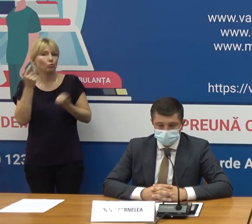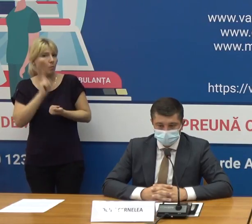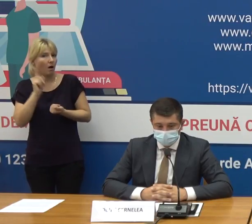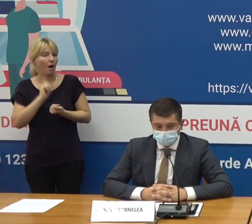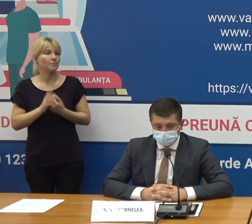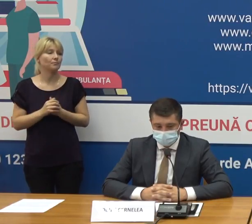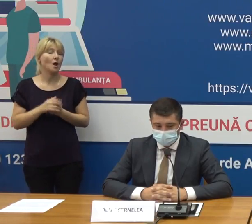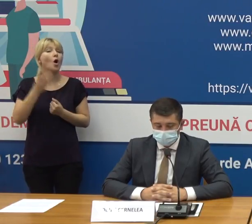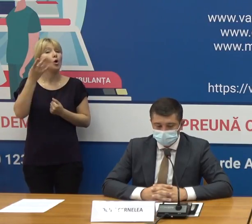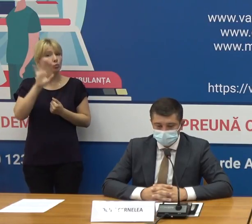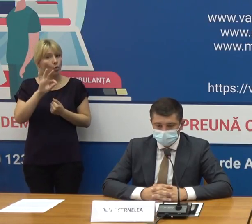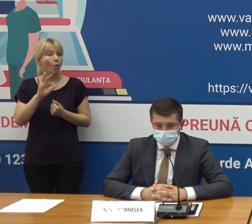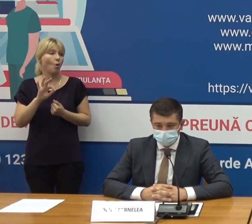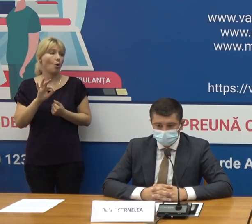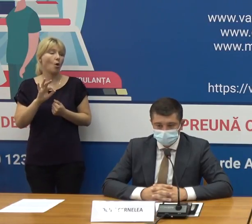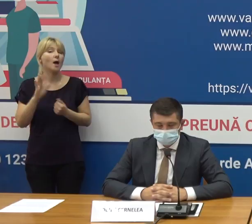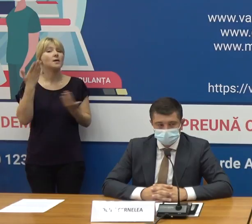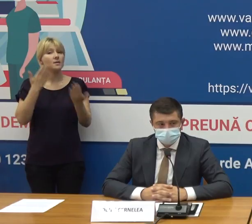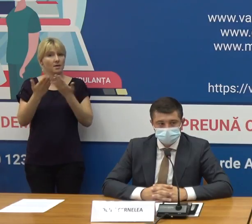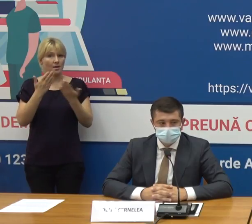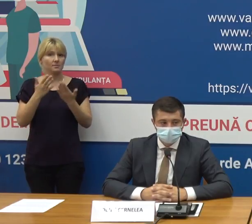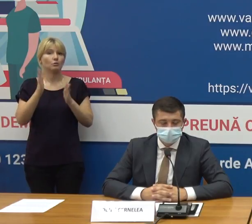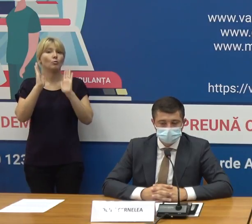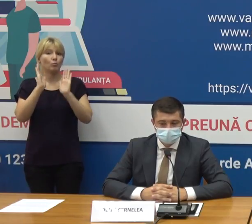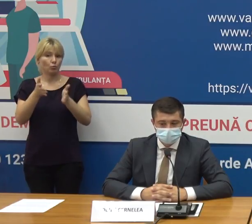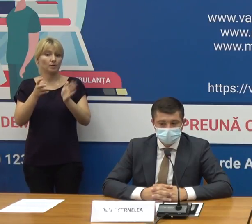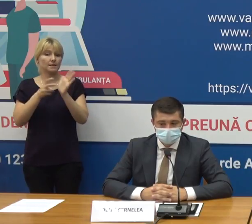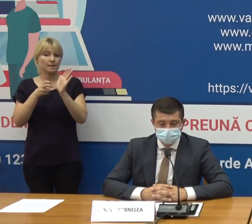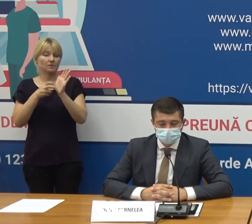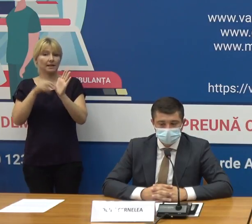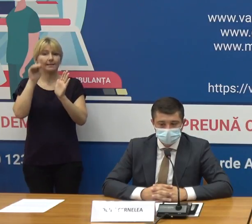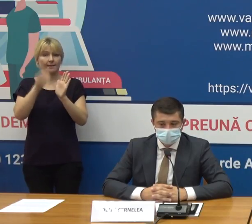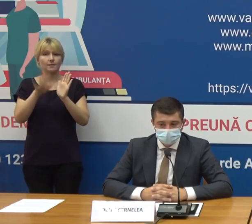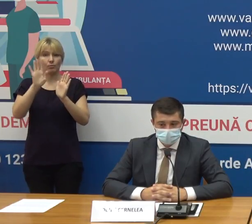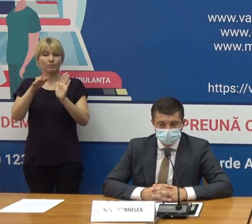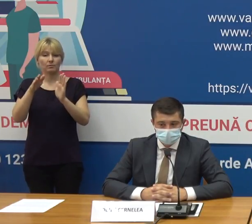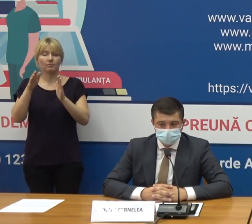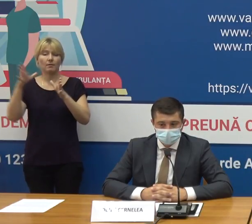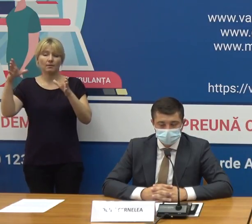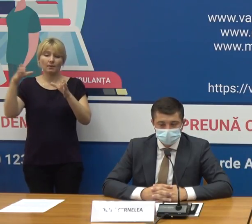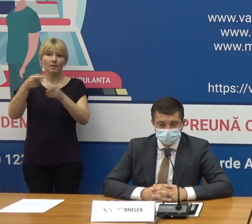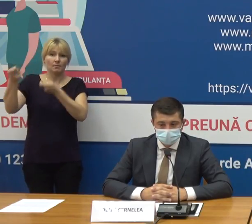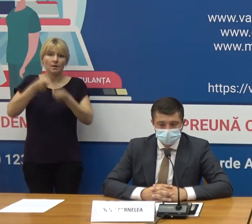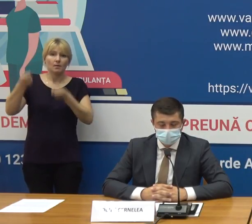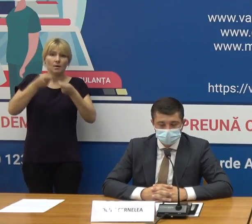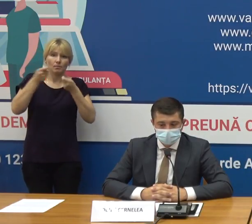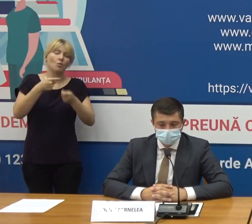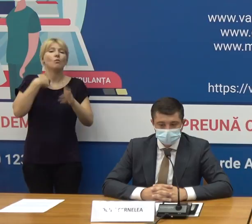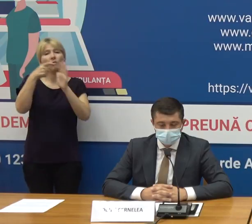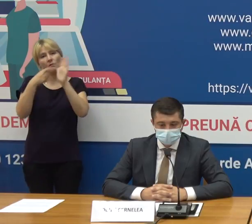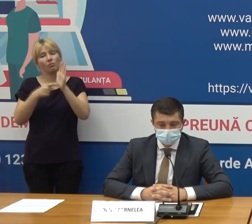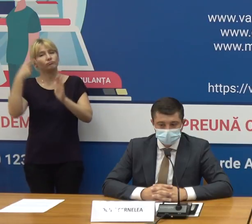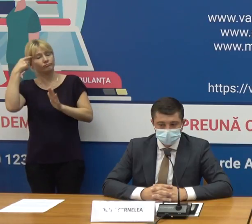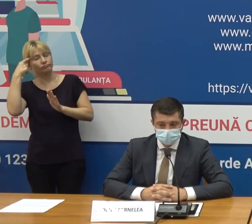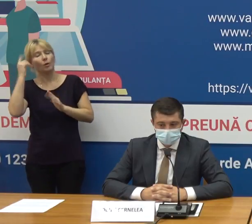dar odată cu recepționarea acestor 700.000 de dozi desigur țară deja ia în calcul ca în următoarea